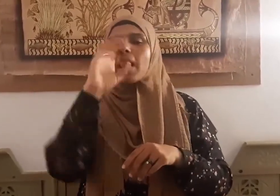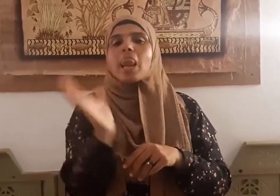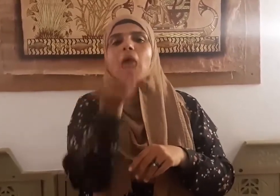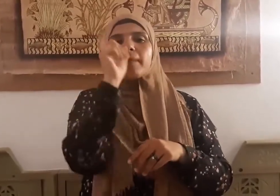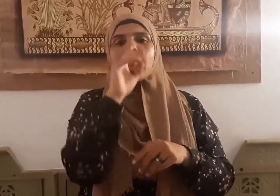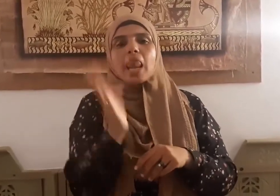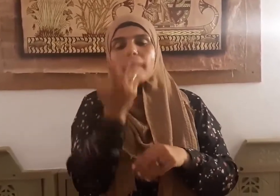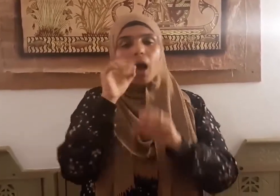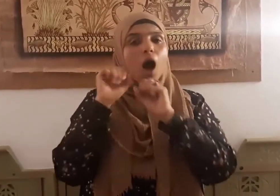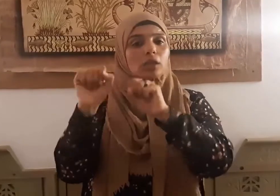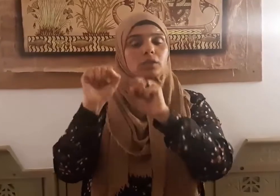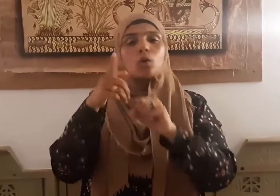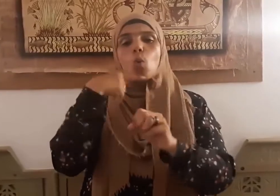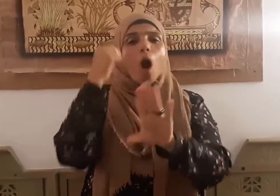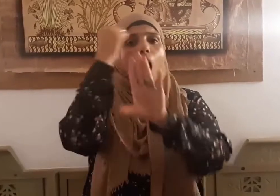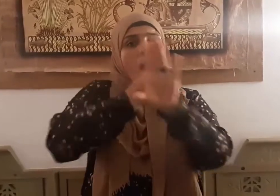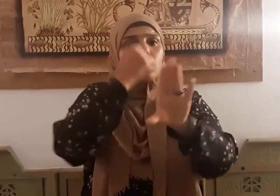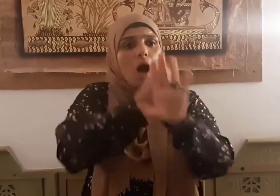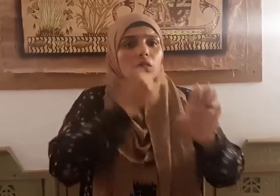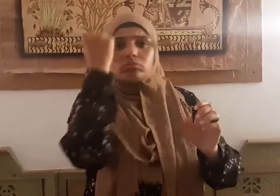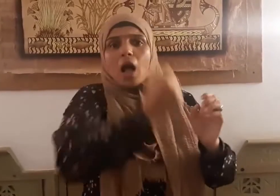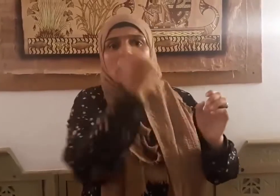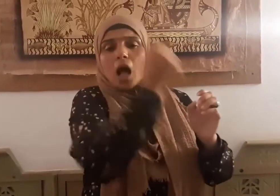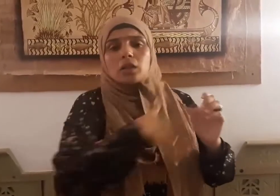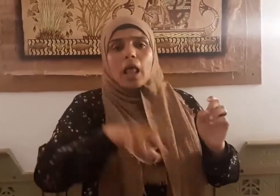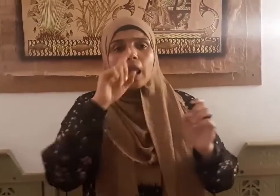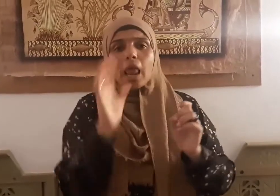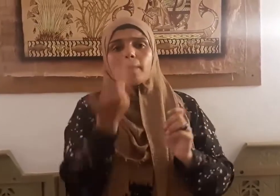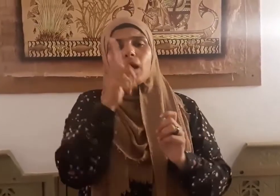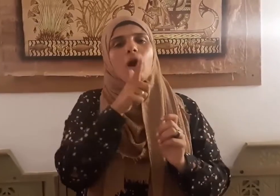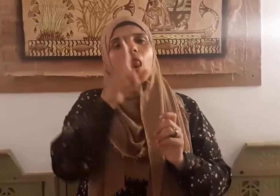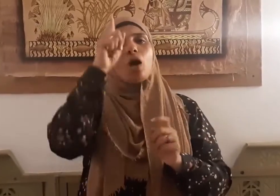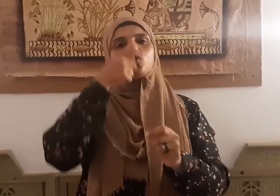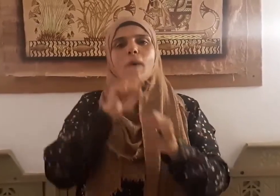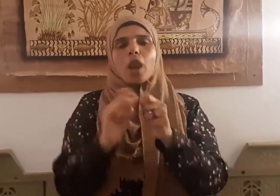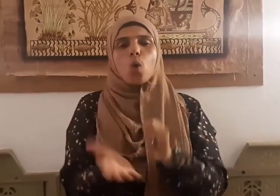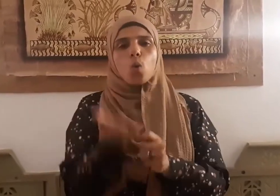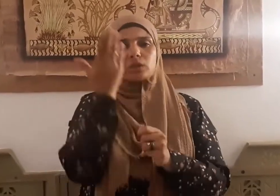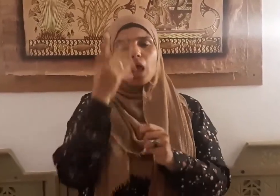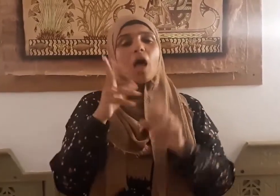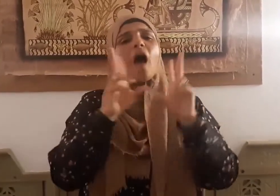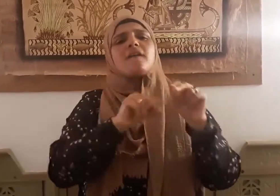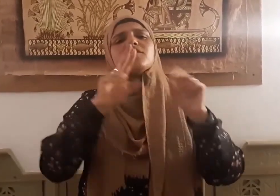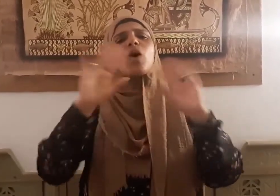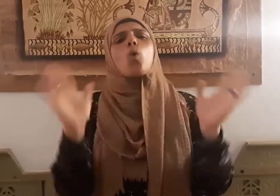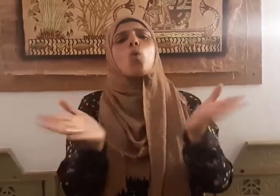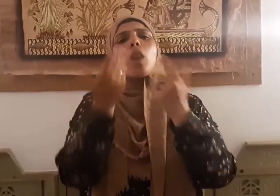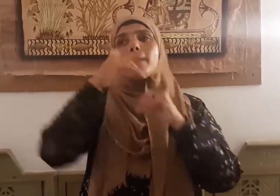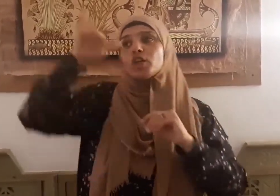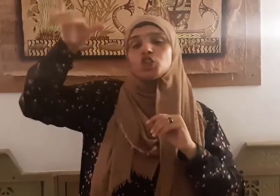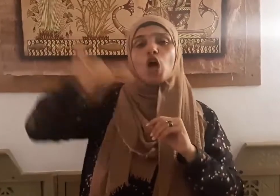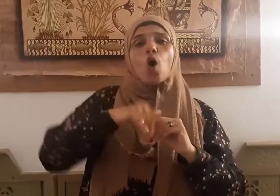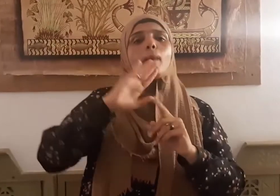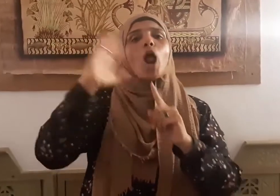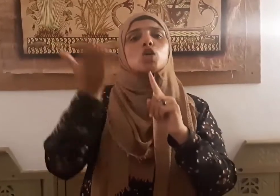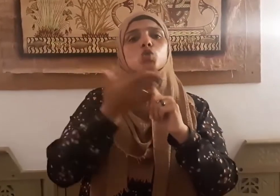وقتلهم بعضهم قال تعالى أفكلما جاءكم رسول بما لا